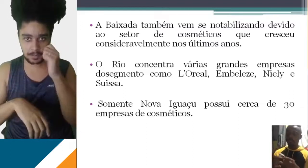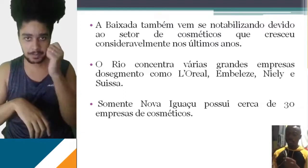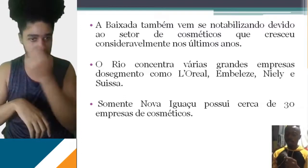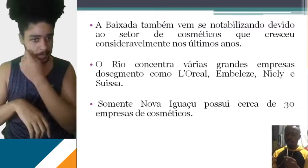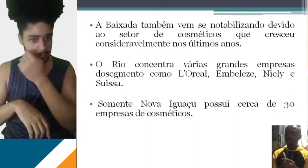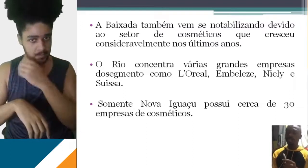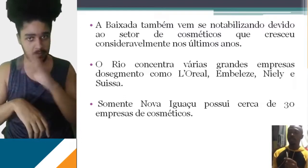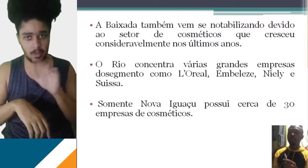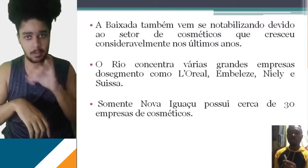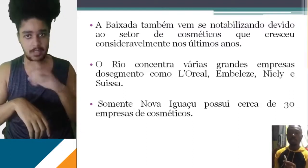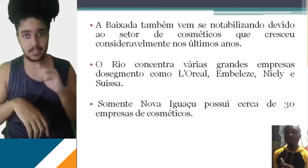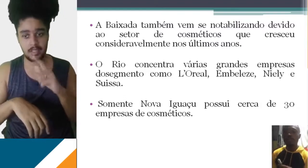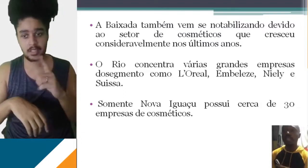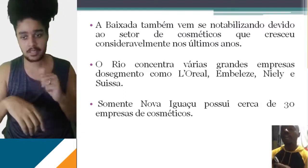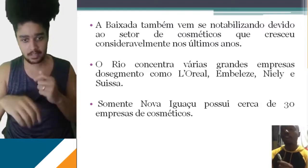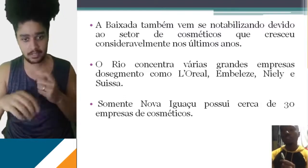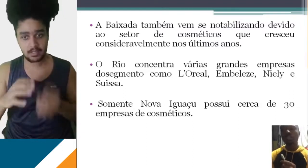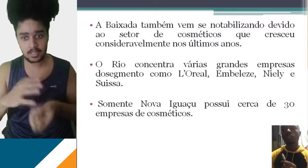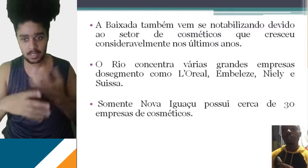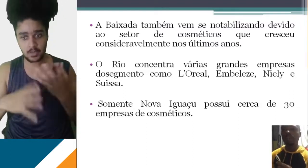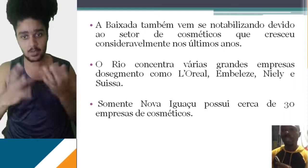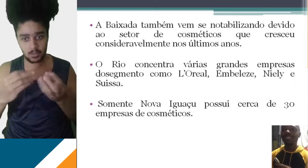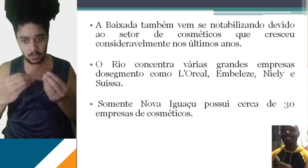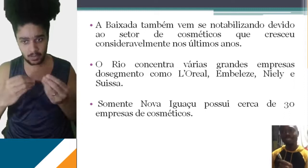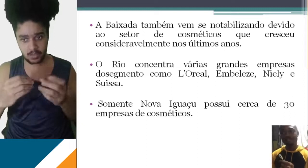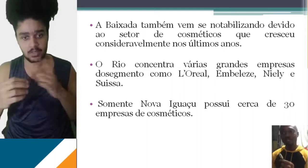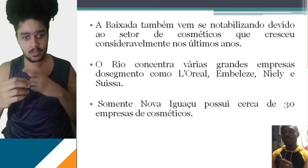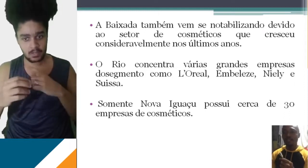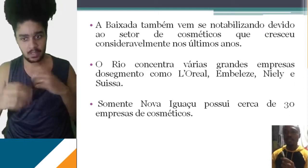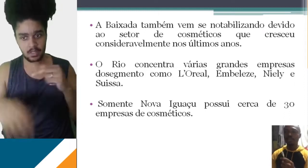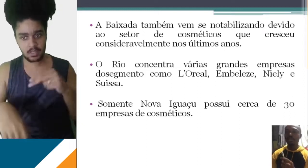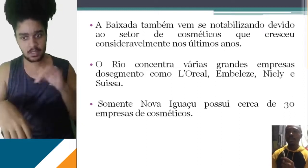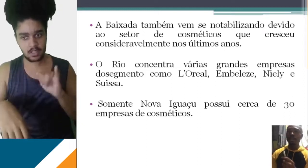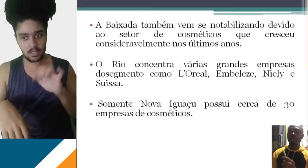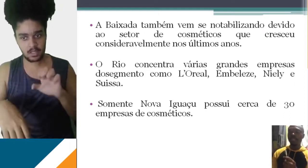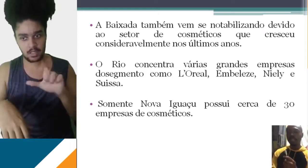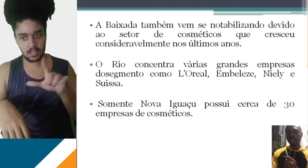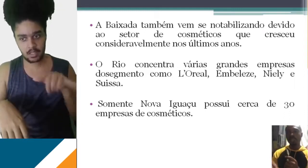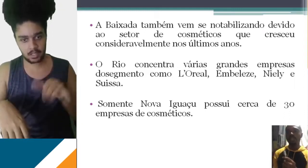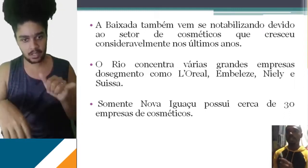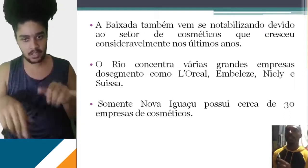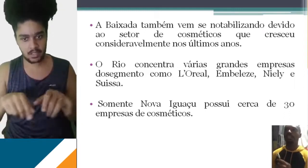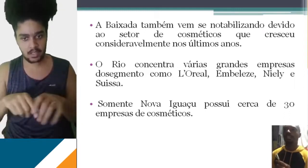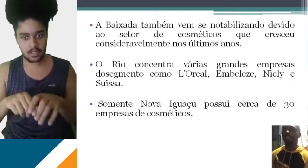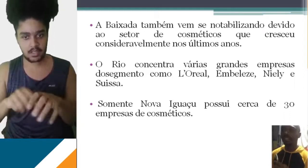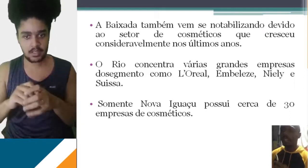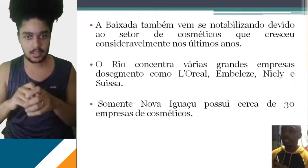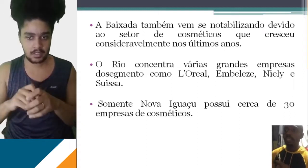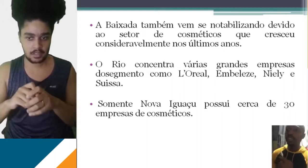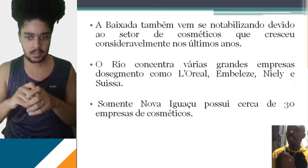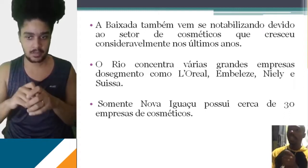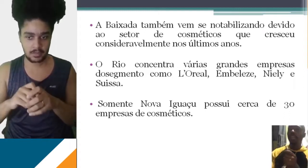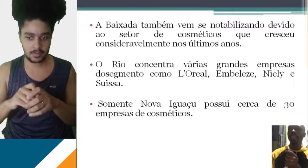continuar concentrando nas principais empresas, mas Nova Iguaçu ganhou uma NER e, infelizmente, já perdeu também. Mas ela ainda tem uma filial ali na região